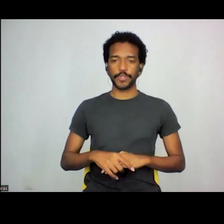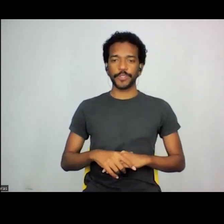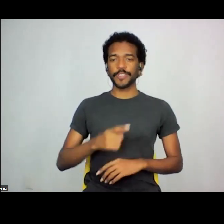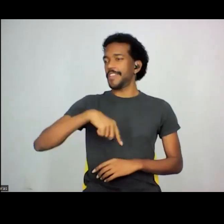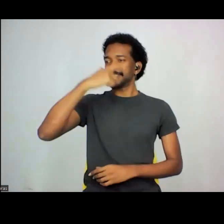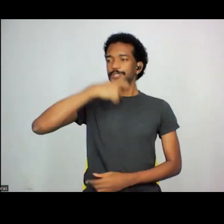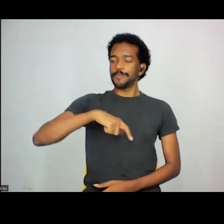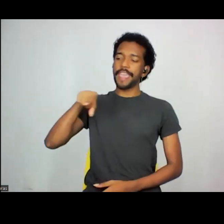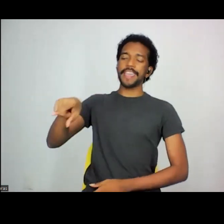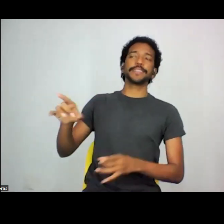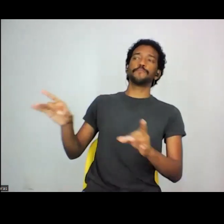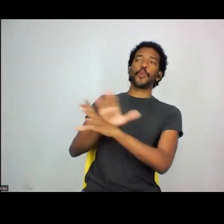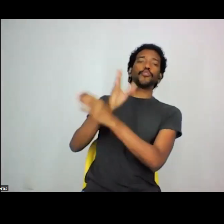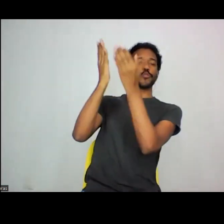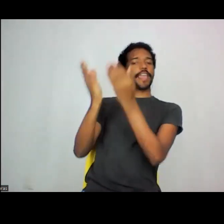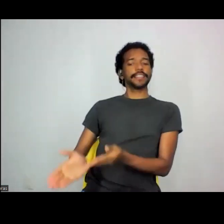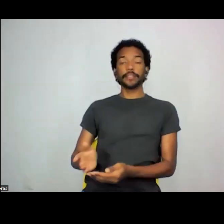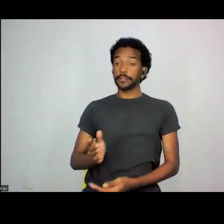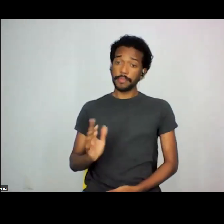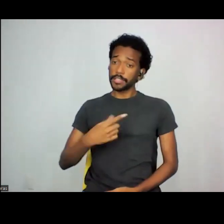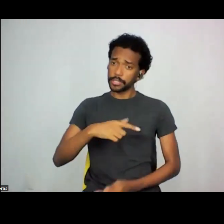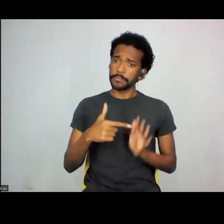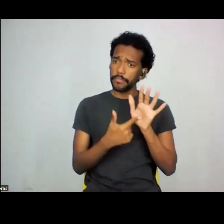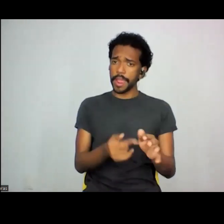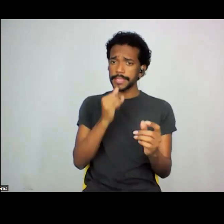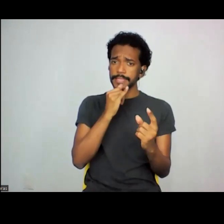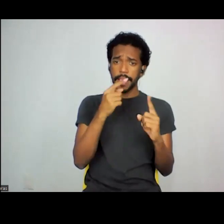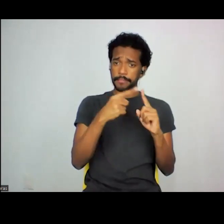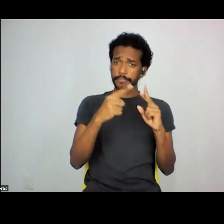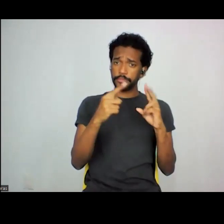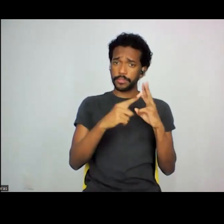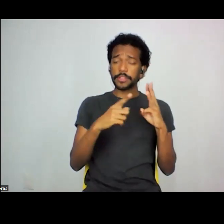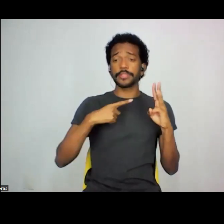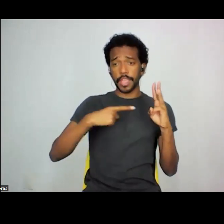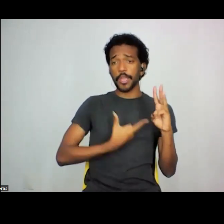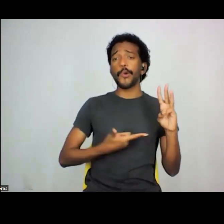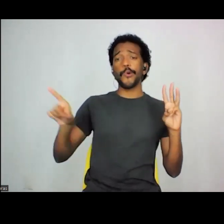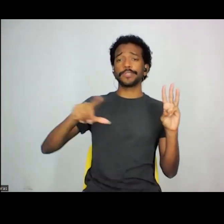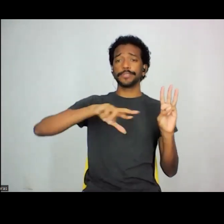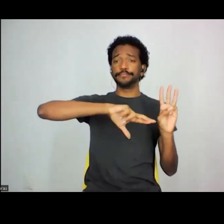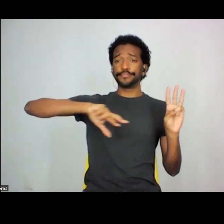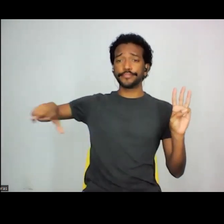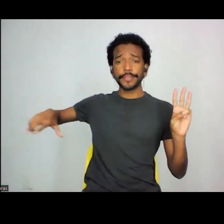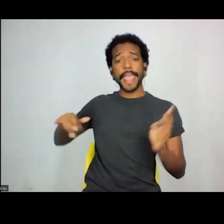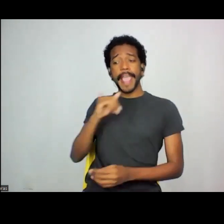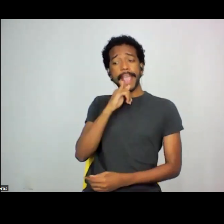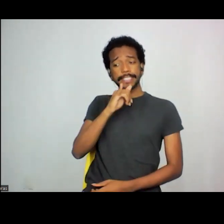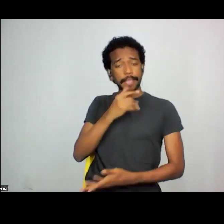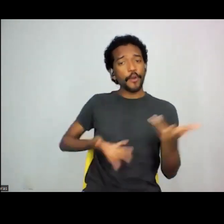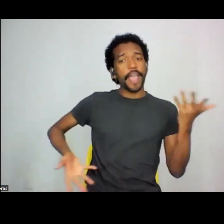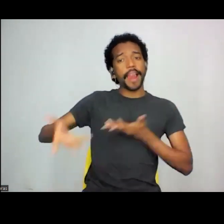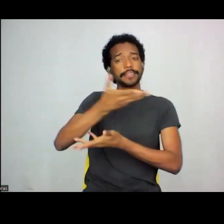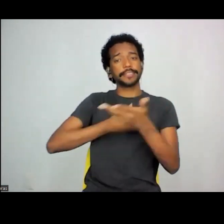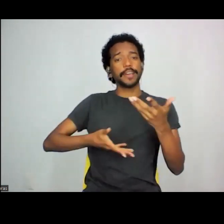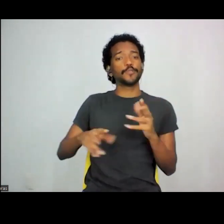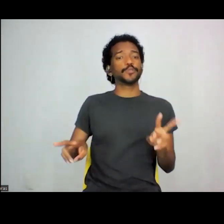nós. E aí a gente está trazendo aqui três exemplos e tem muitos outros dessas relações, da